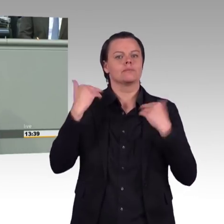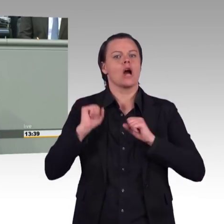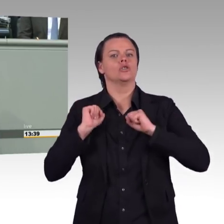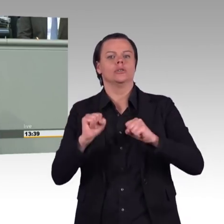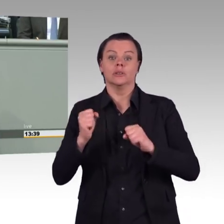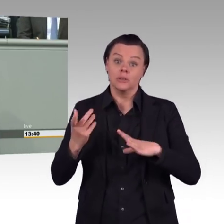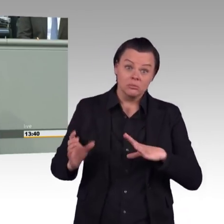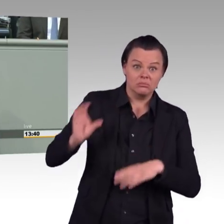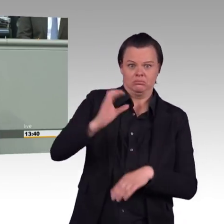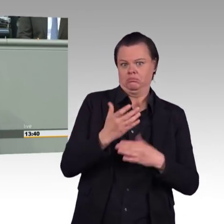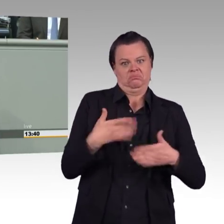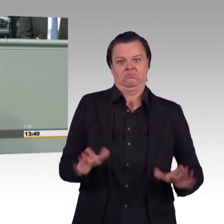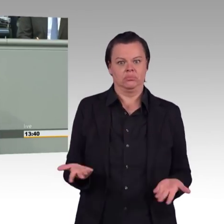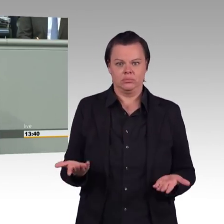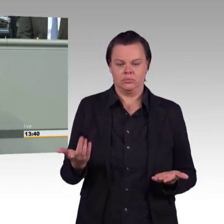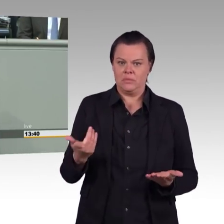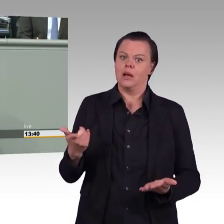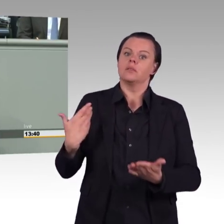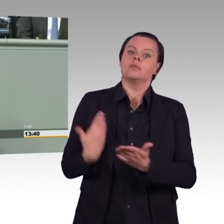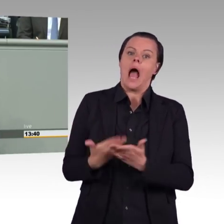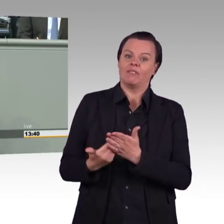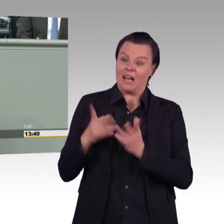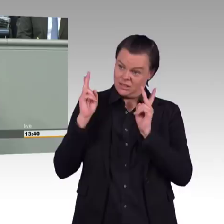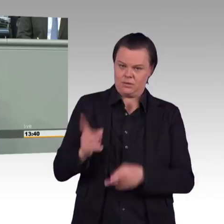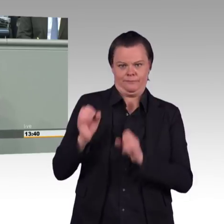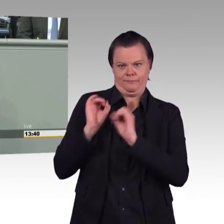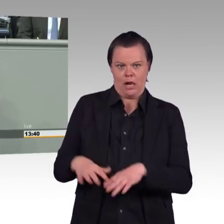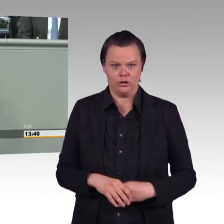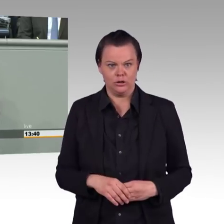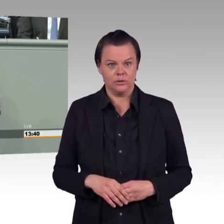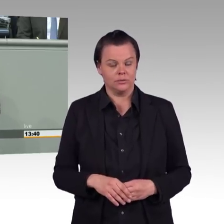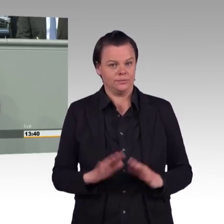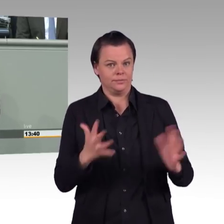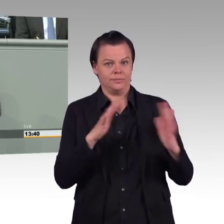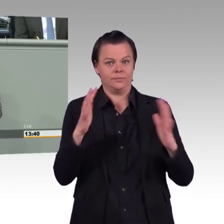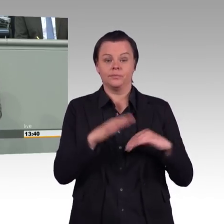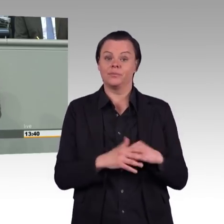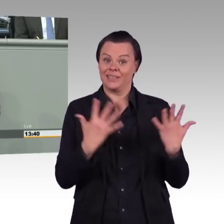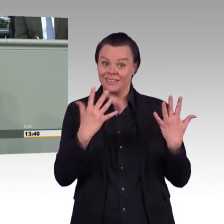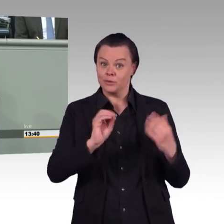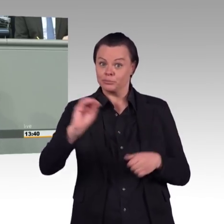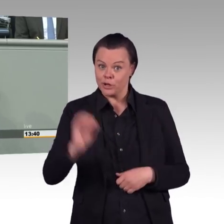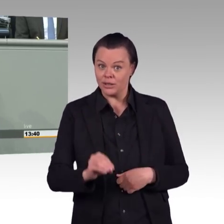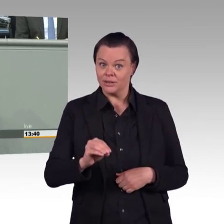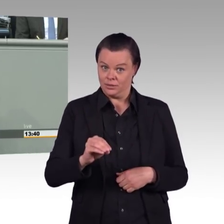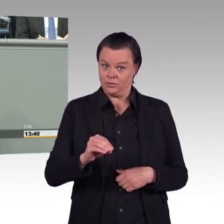starke Klimabewegung auf den Straßen weltweit, die Fridays for Future gut ergänzt. Sie haben es erreicht, dass in Großbritannien der